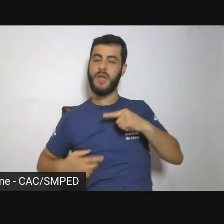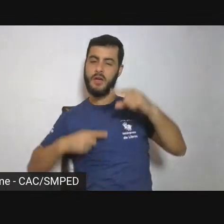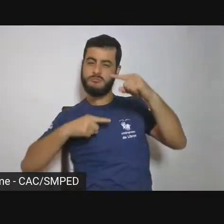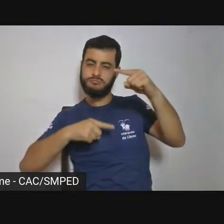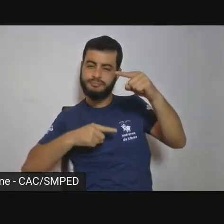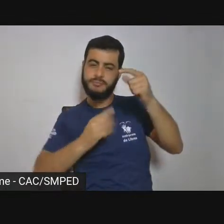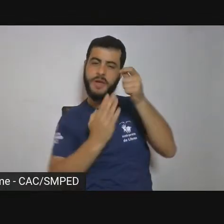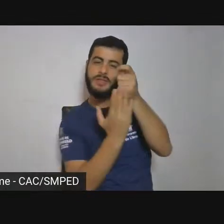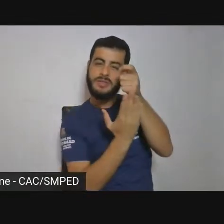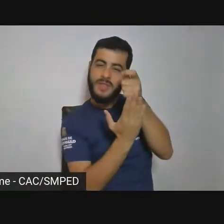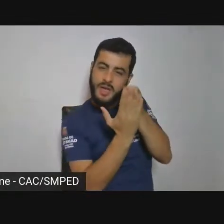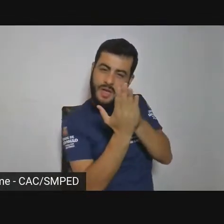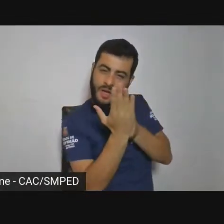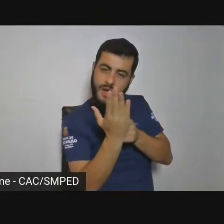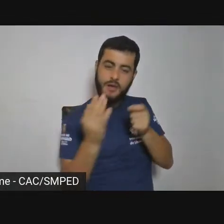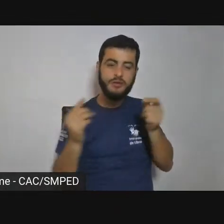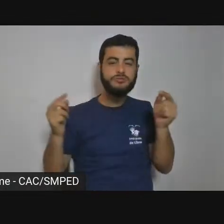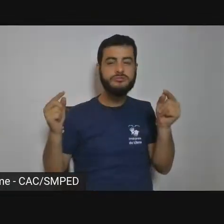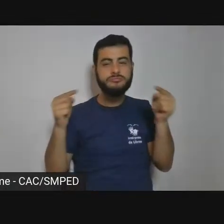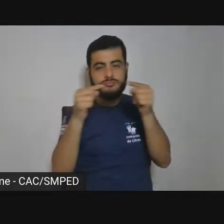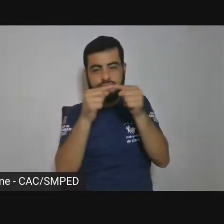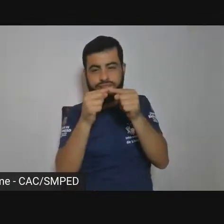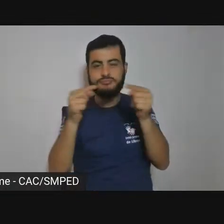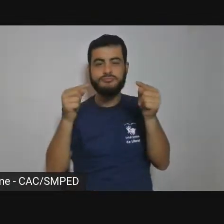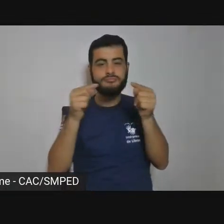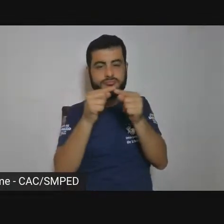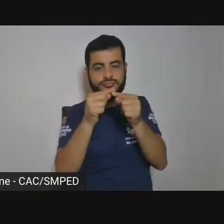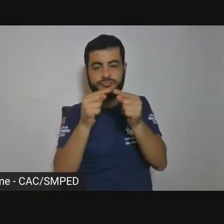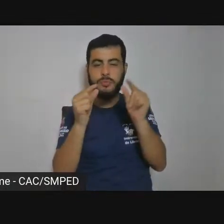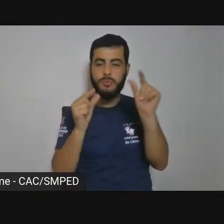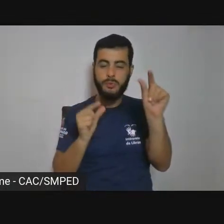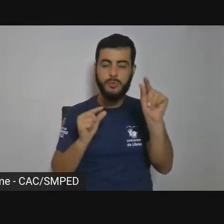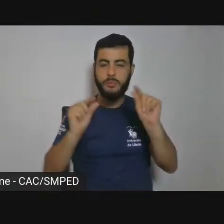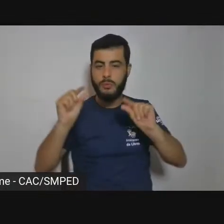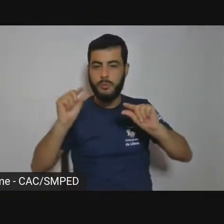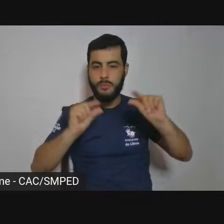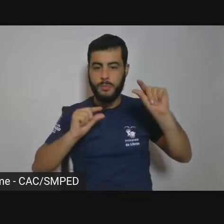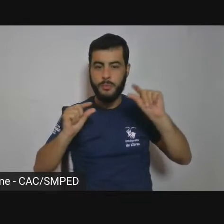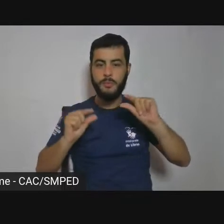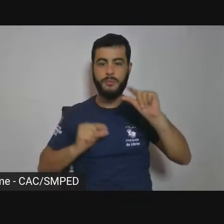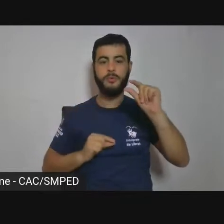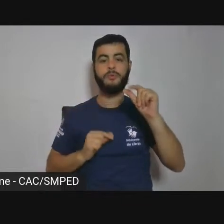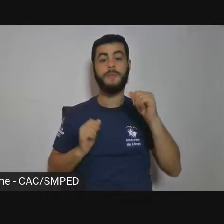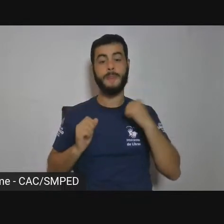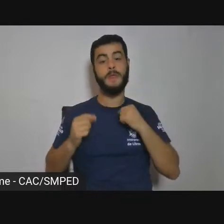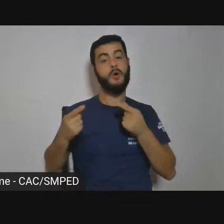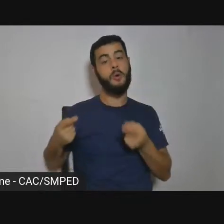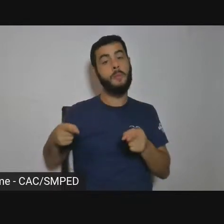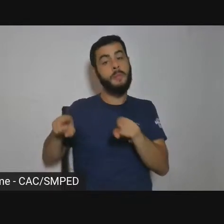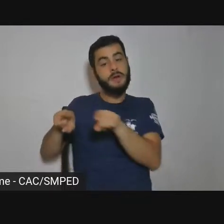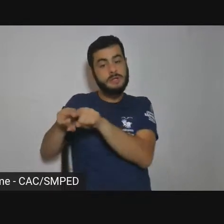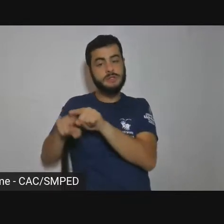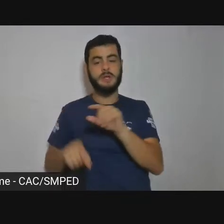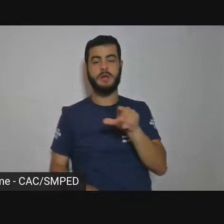e foi sempre como sempre uma parceria com o Caio o desenho foi feito a quatro mãos